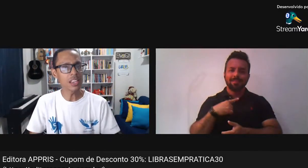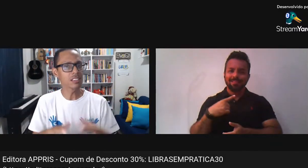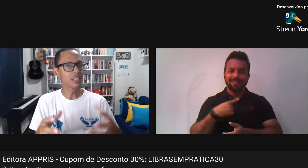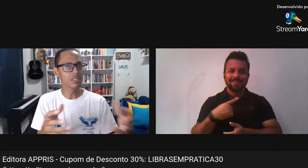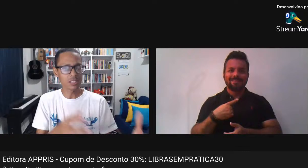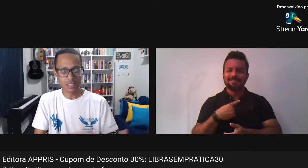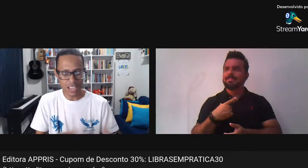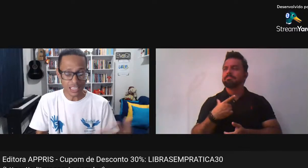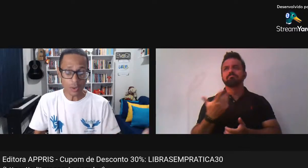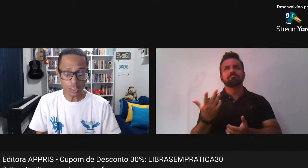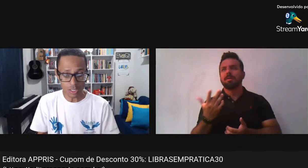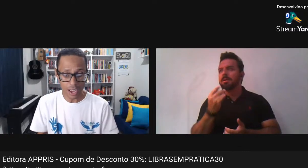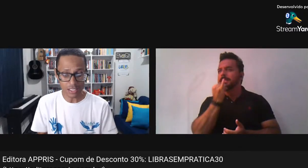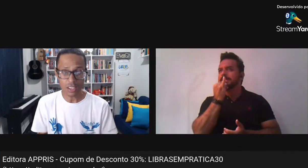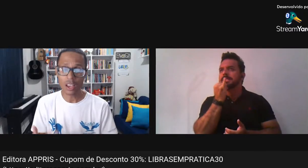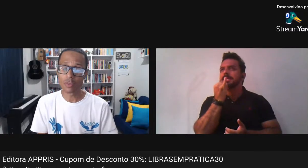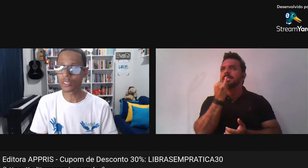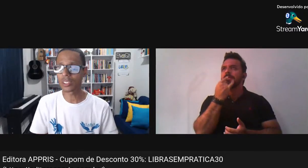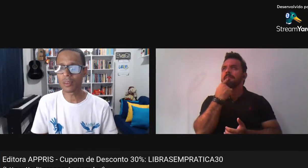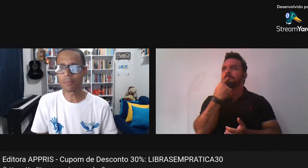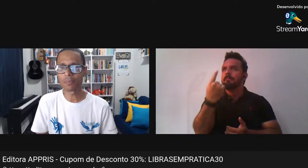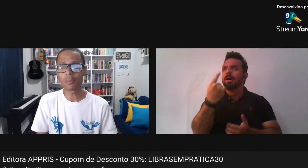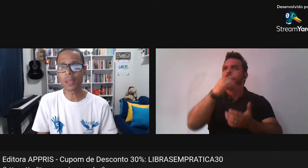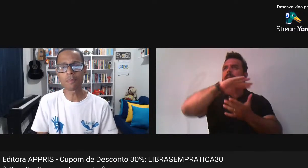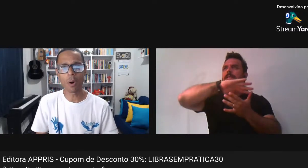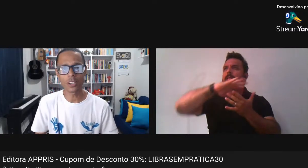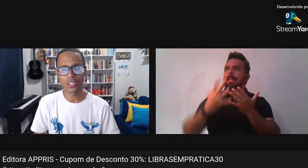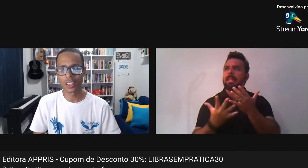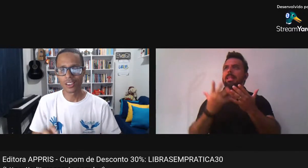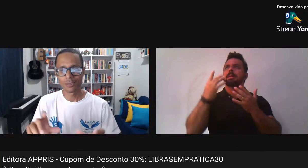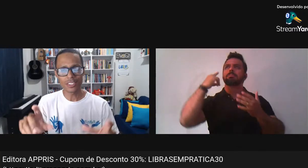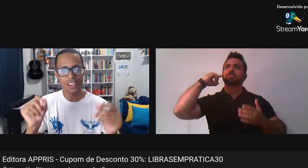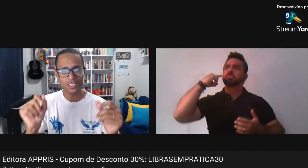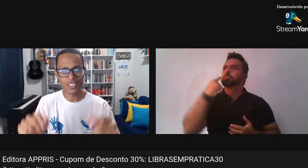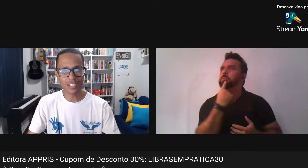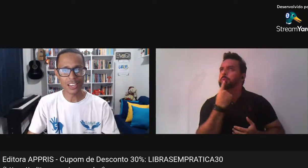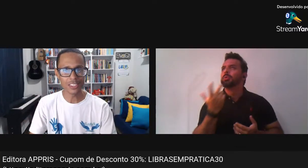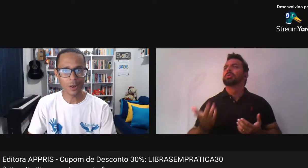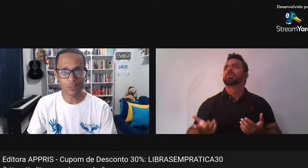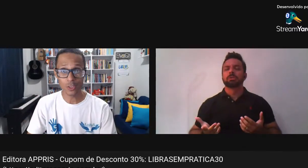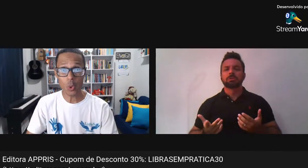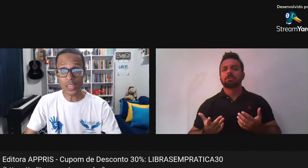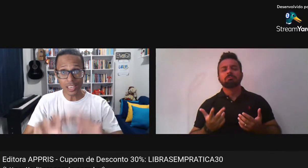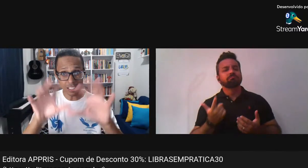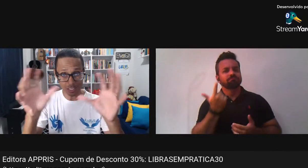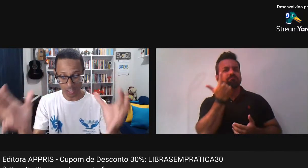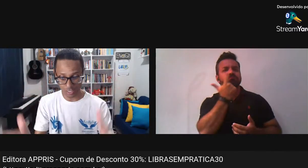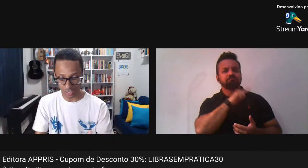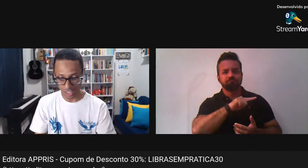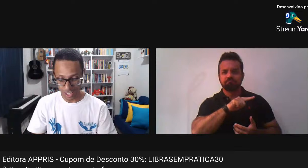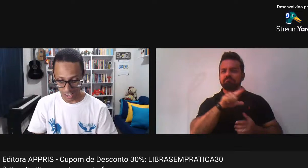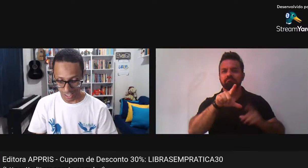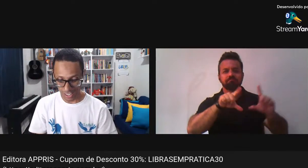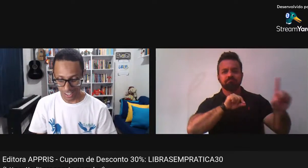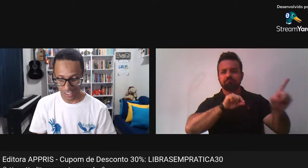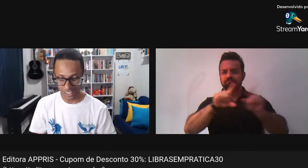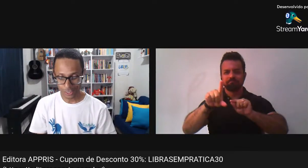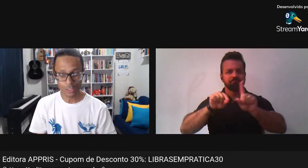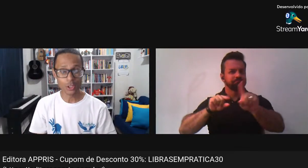Da surdez Da língua de sinais Você também pode Fazer essa seleção Escolher ali Os